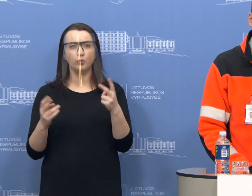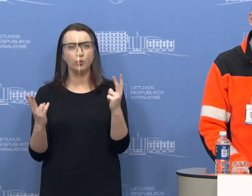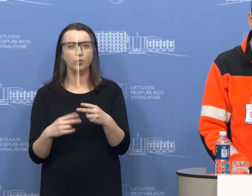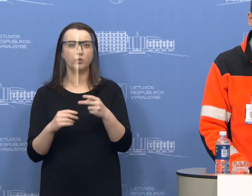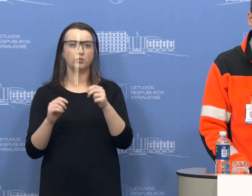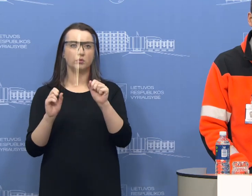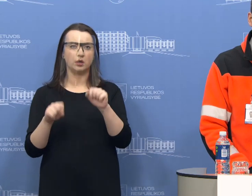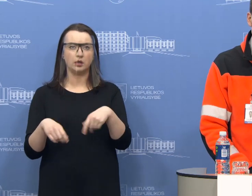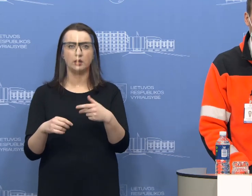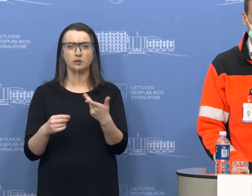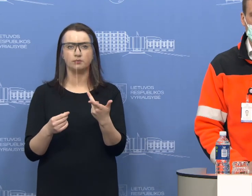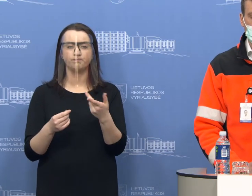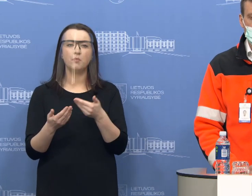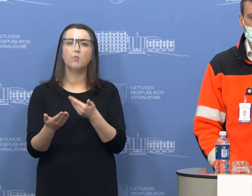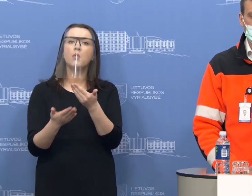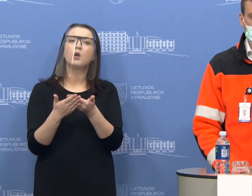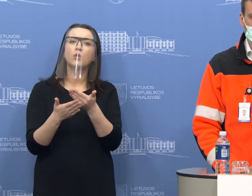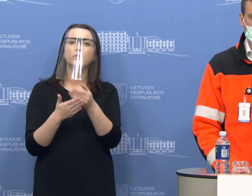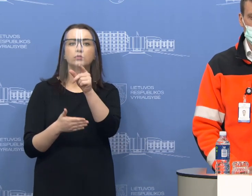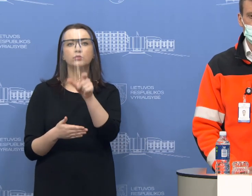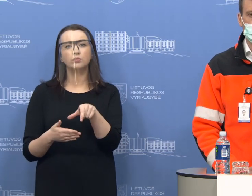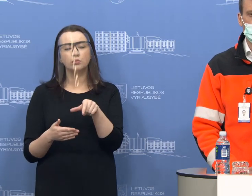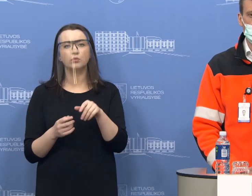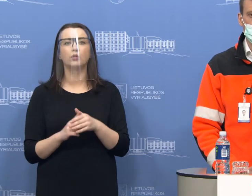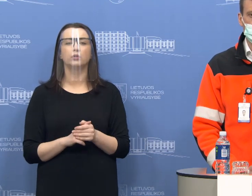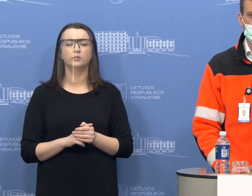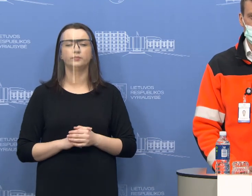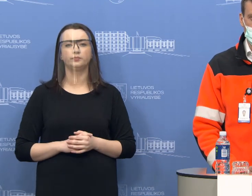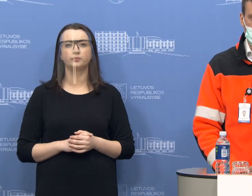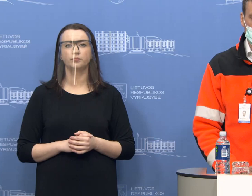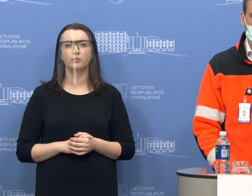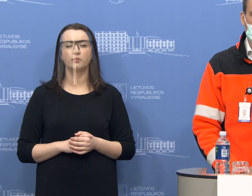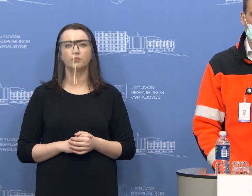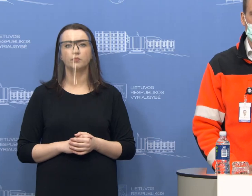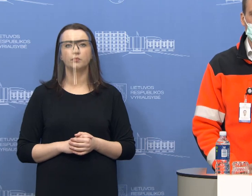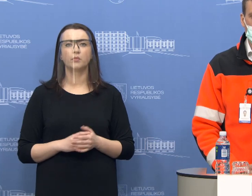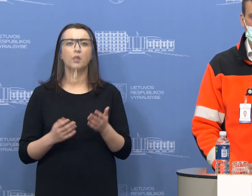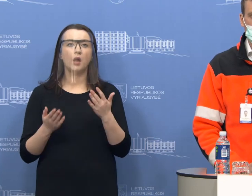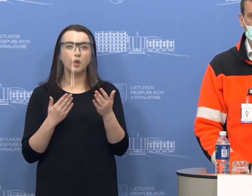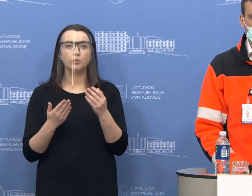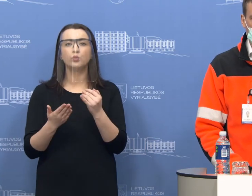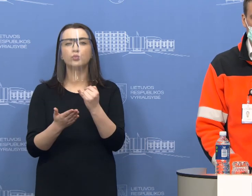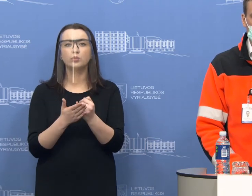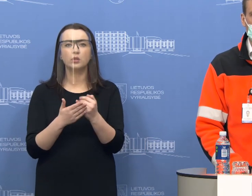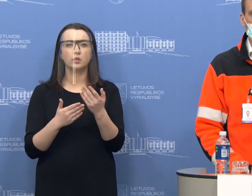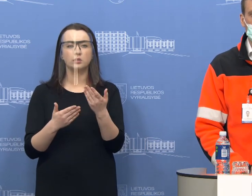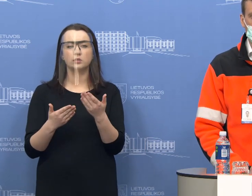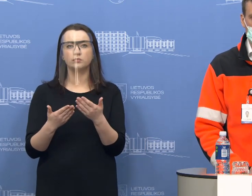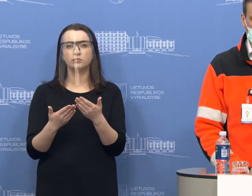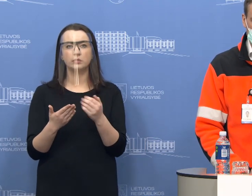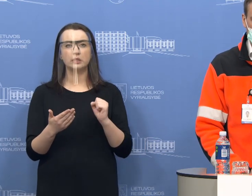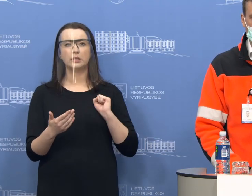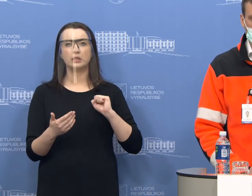perimus tos pacientus į greitos esmėsinaus pagalbos dispečiarinę arba suteiks kvalifikuotus jau